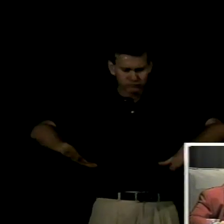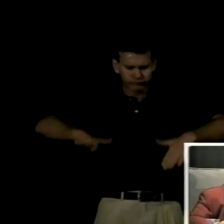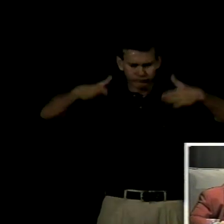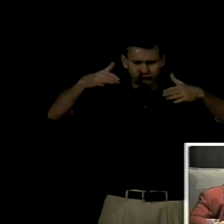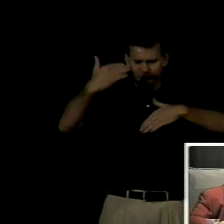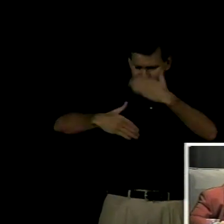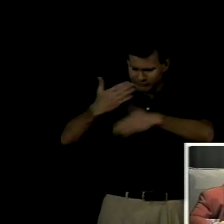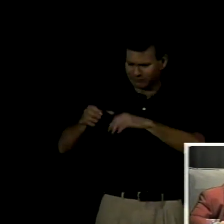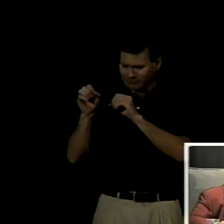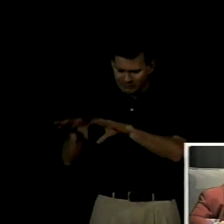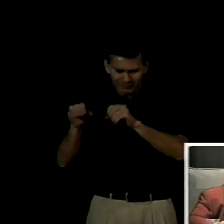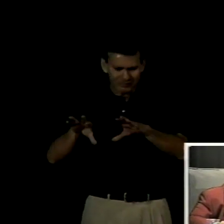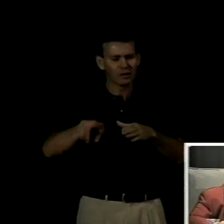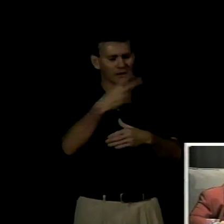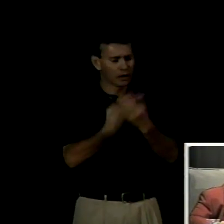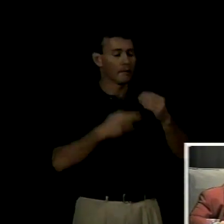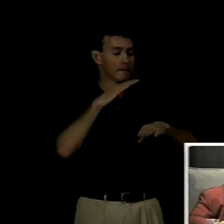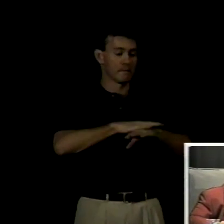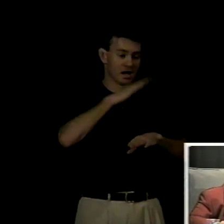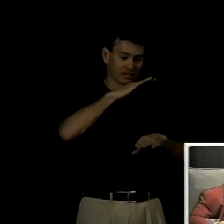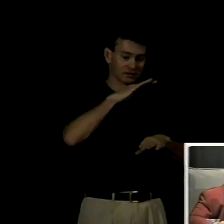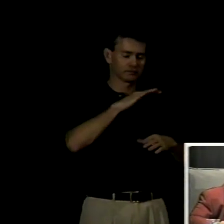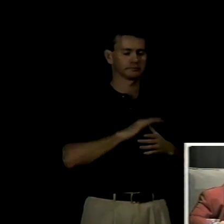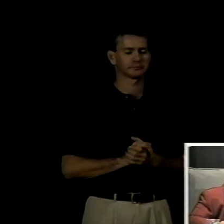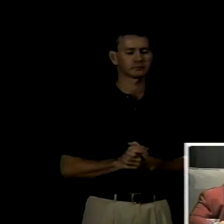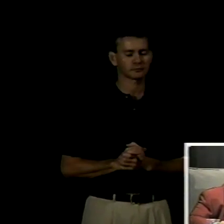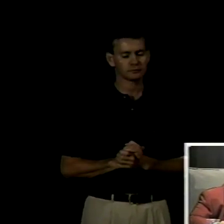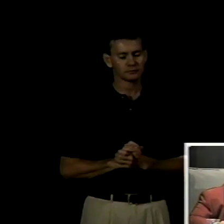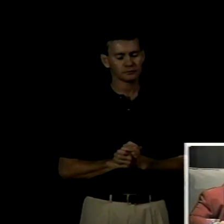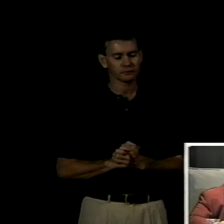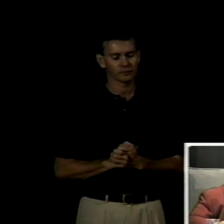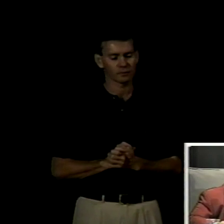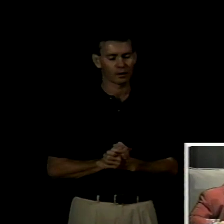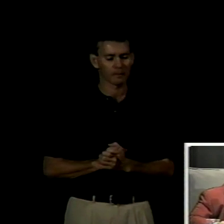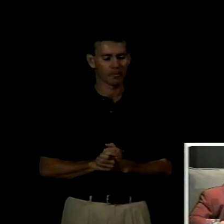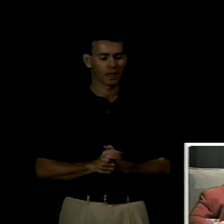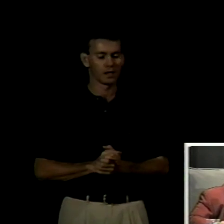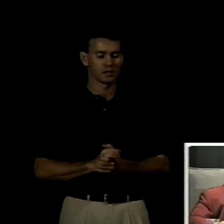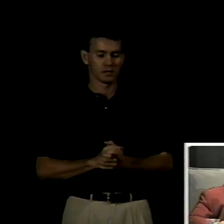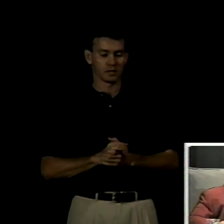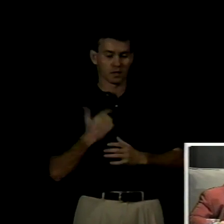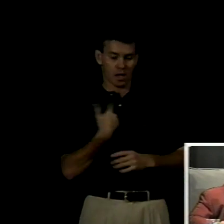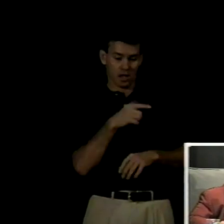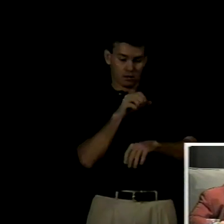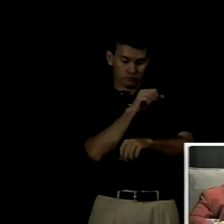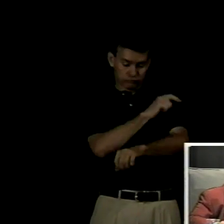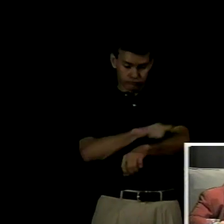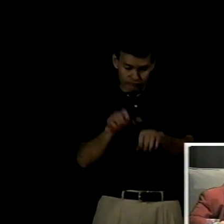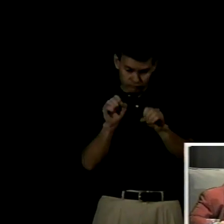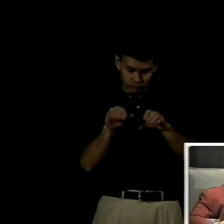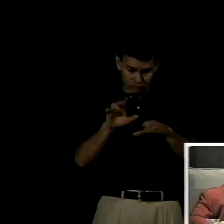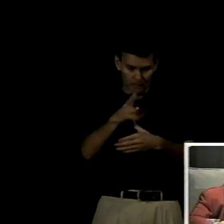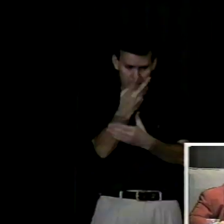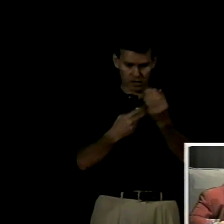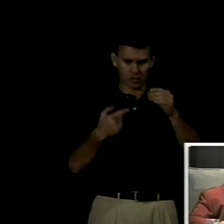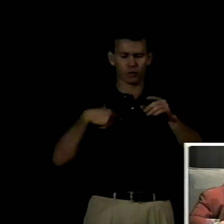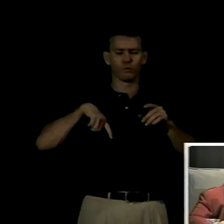práctico que introdujo problemas en la puesta en marcha de educación bilingüe en nuestro país fueron las características generales de la propia institución pública que la